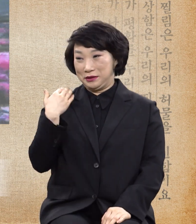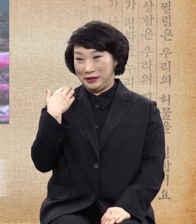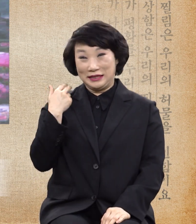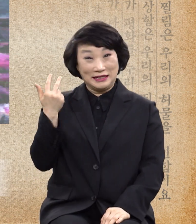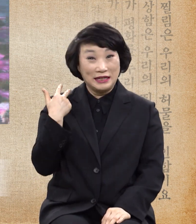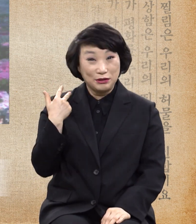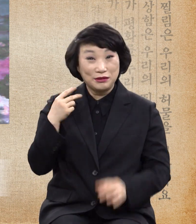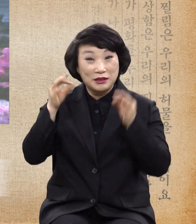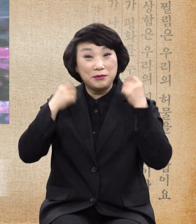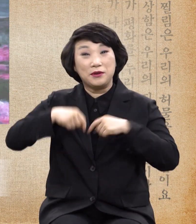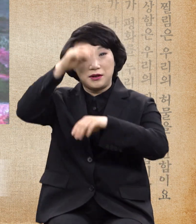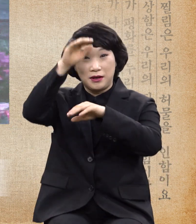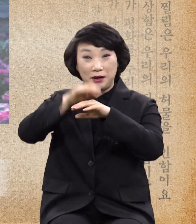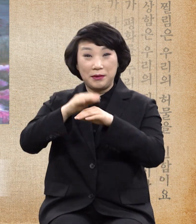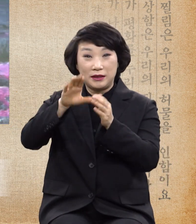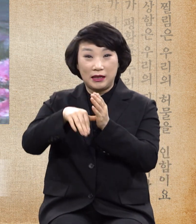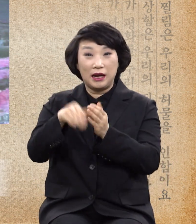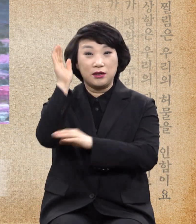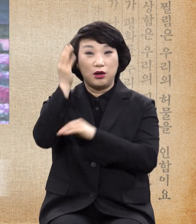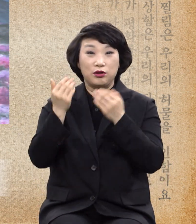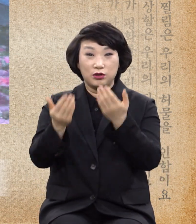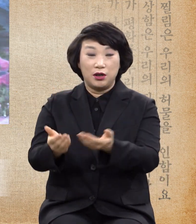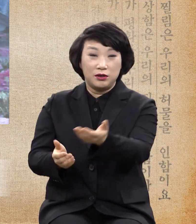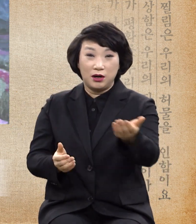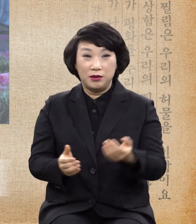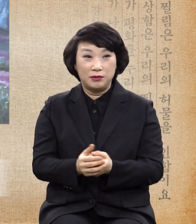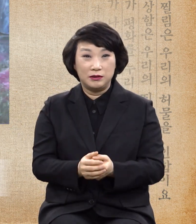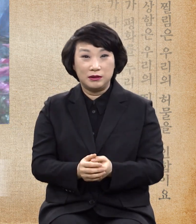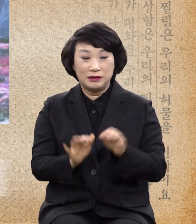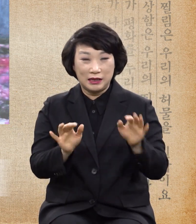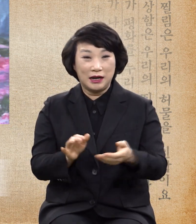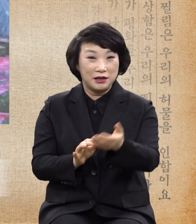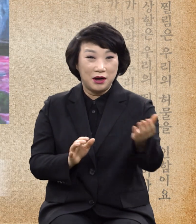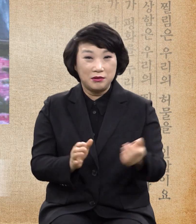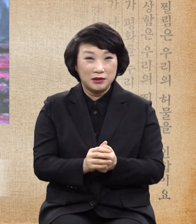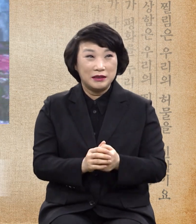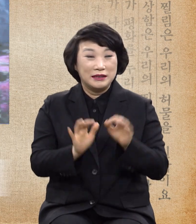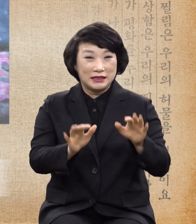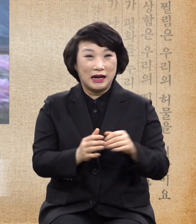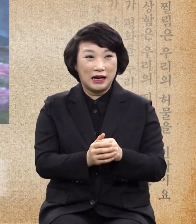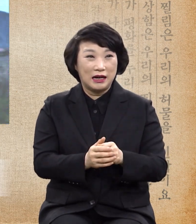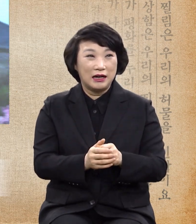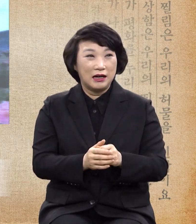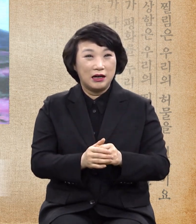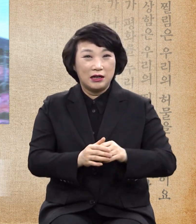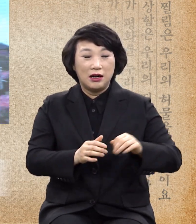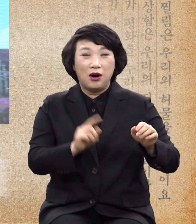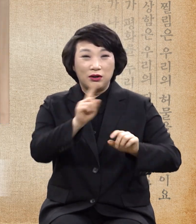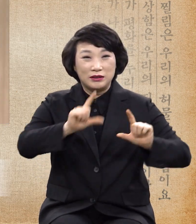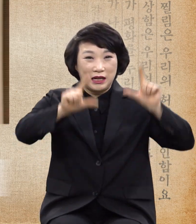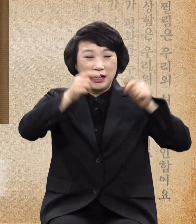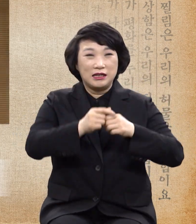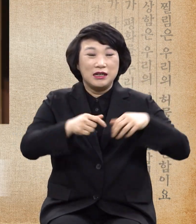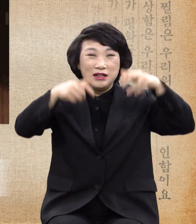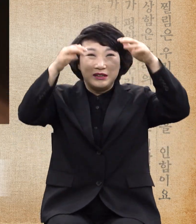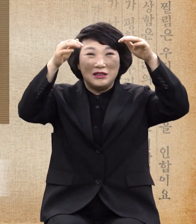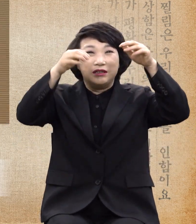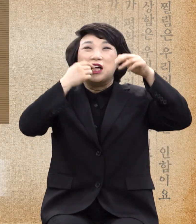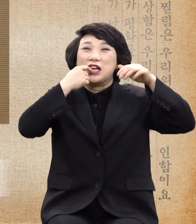말했잖아 우리가 밖에서 막 눈이 오나 비가 오면 팍 뛰어가서 남의 첨왕에 대가자라도 이렇게